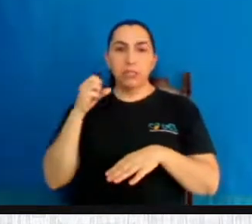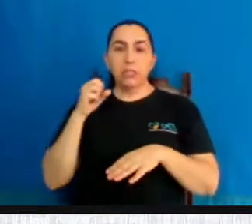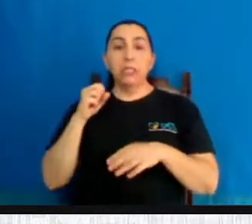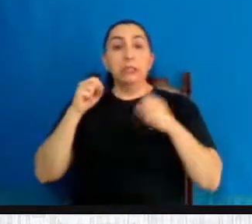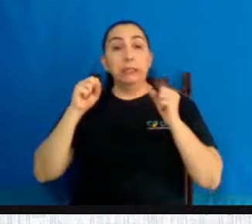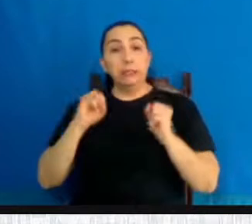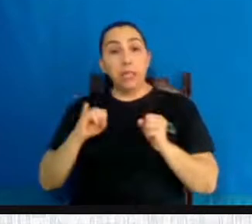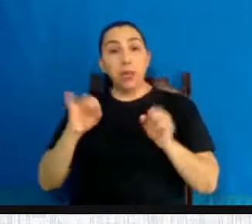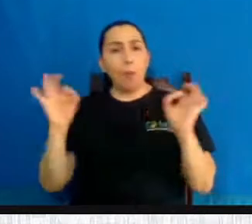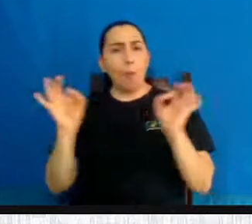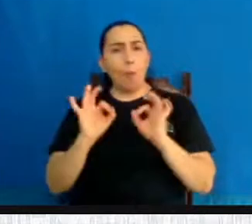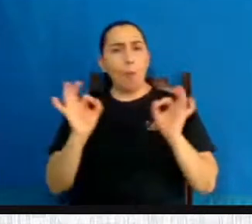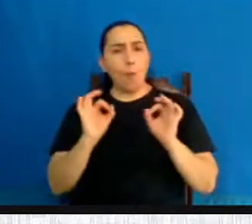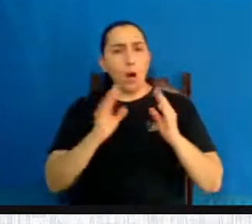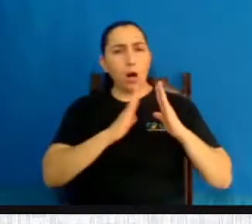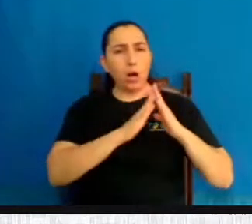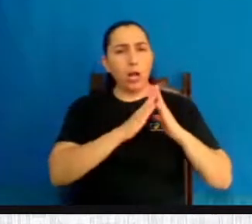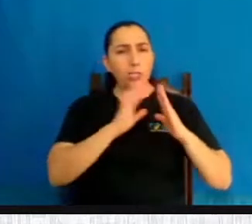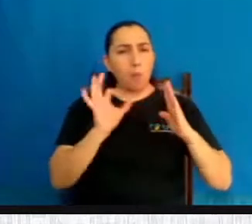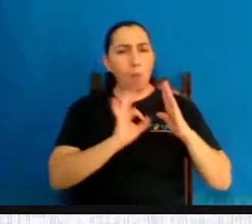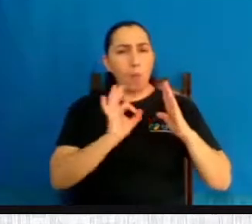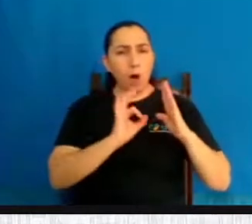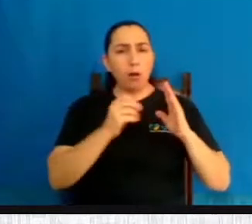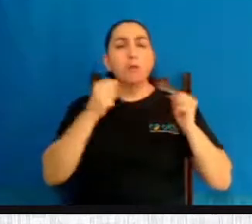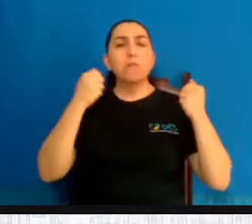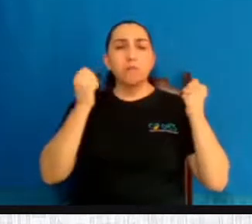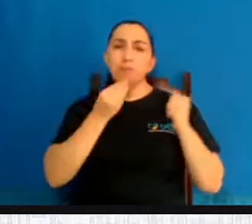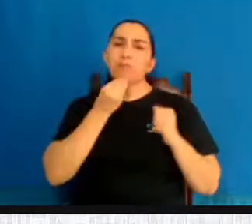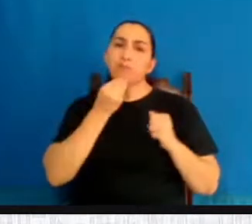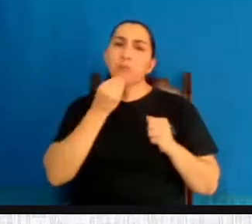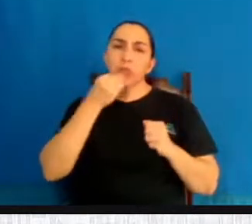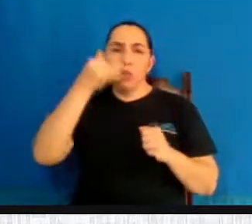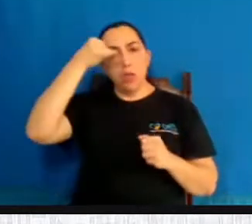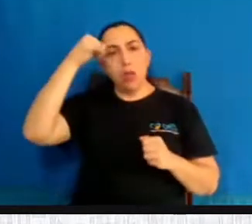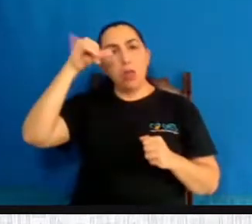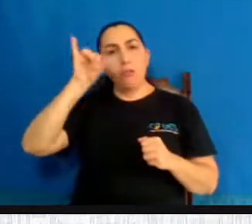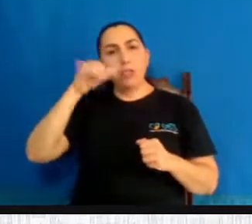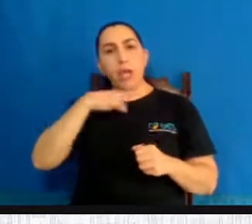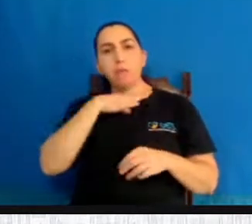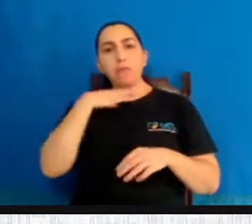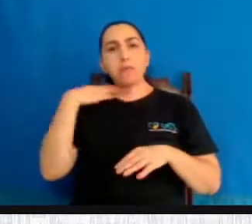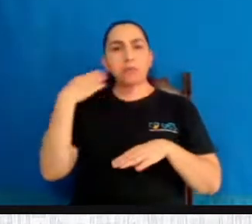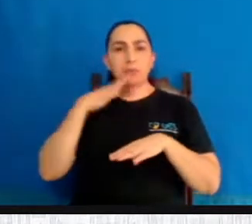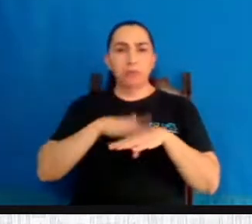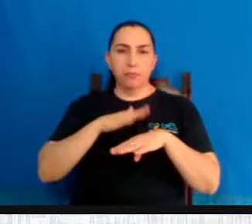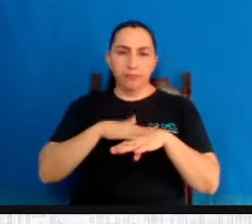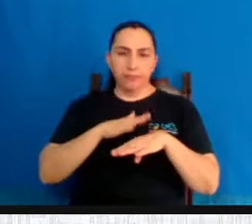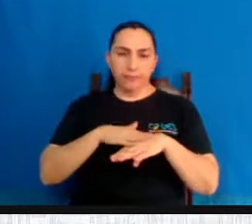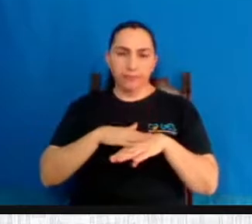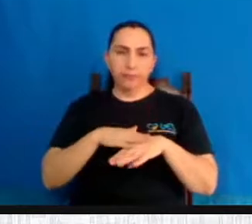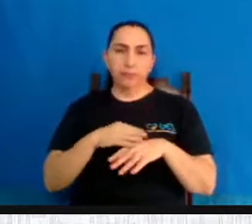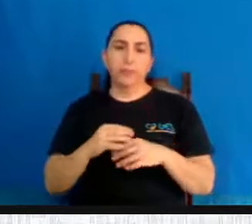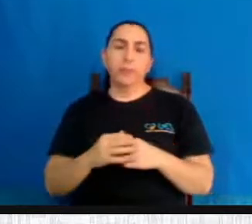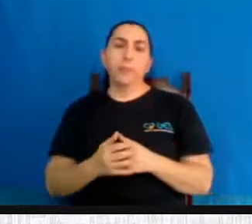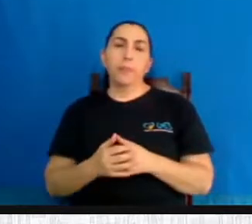fogo ou um agente corrosivo, ácidos ou venenos poderosos dentro das nossas casas.